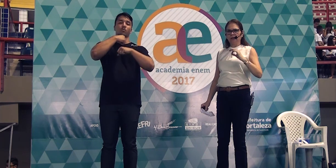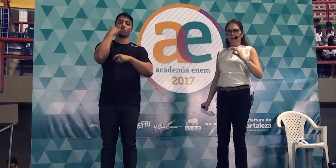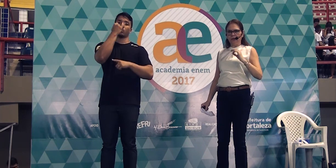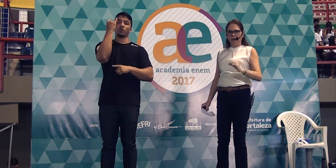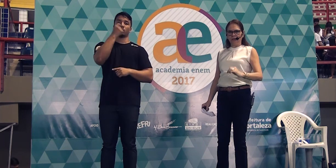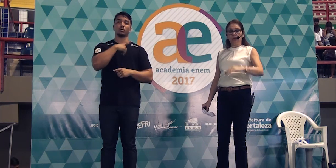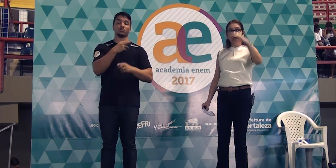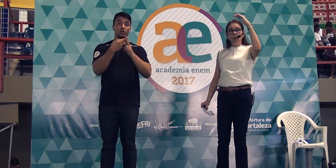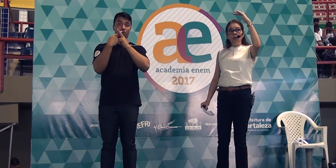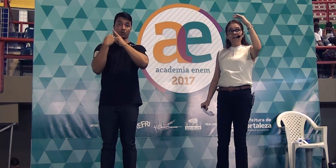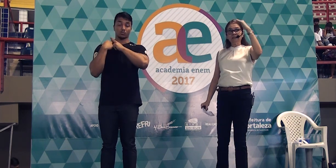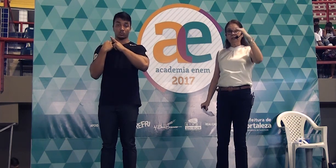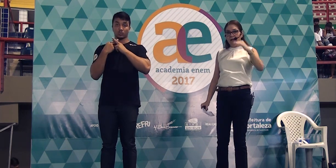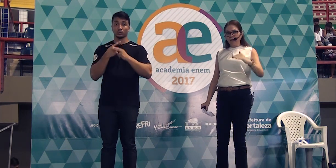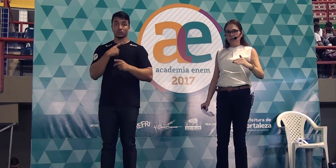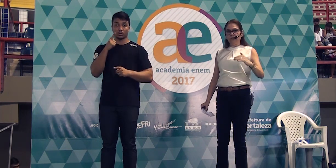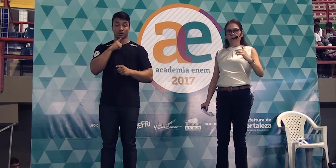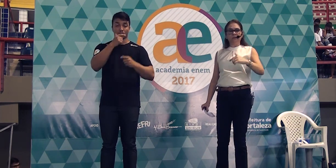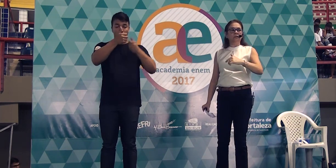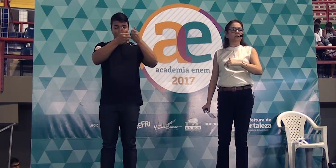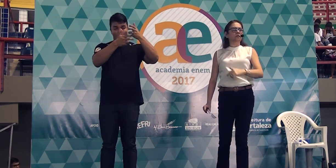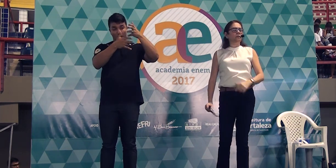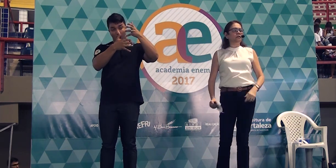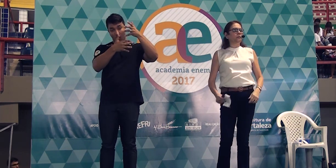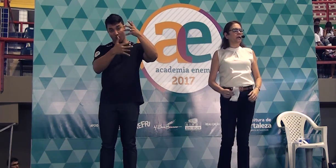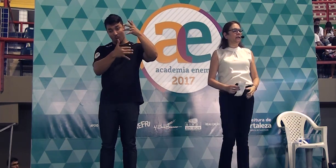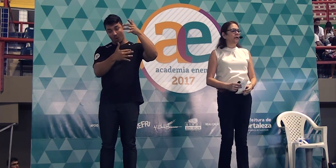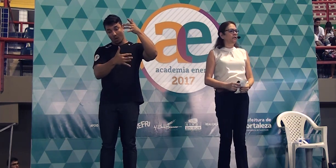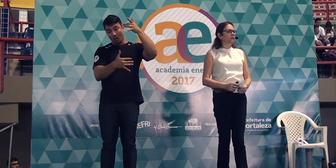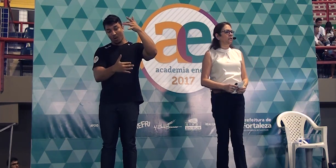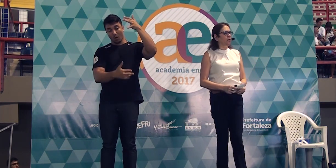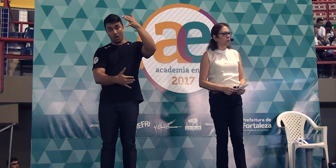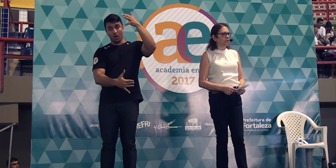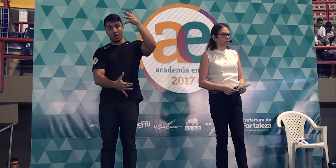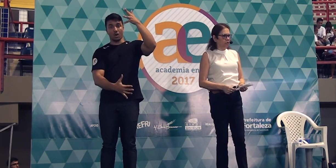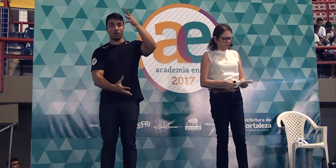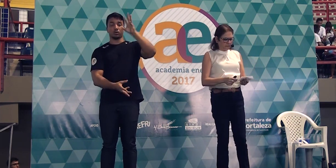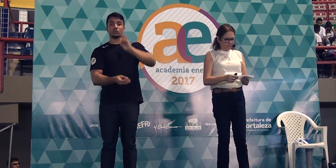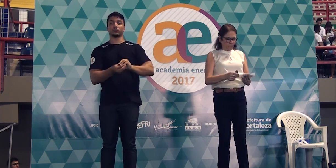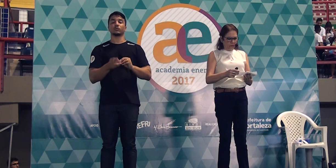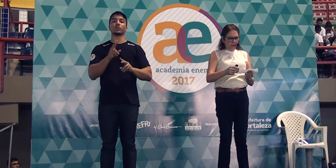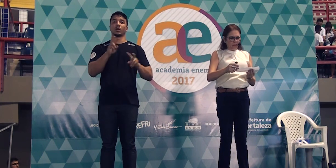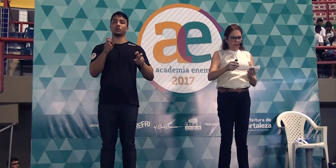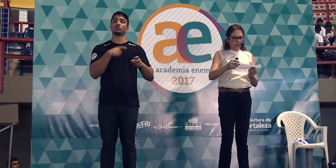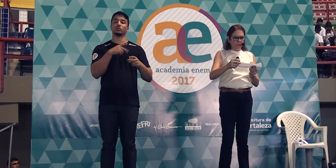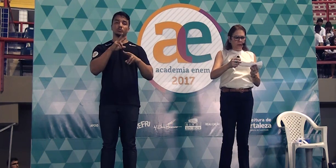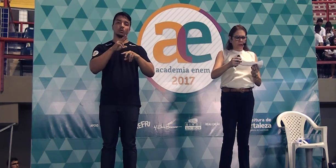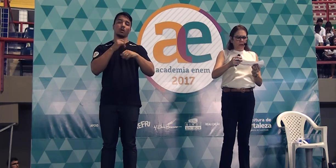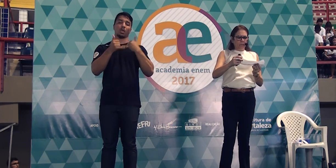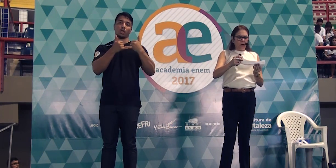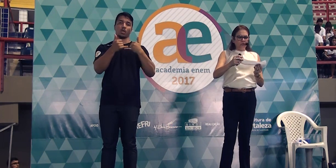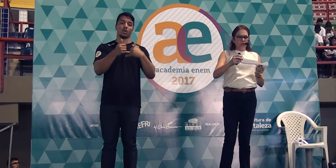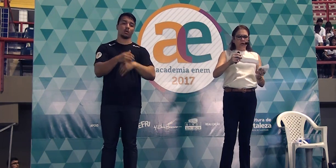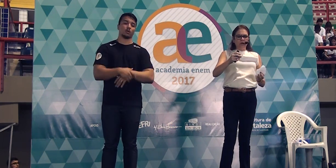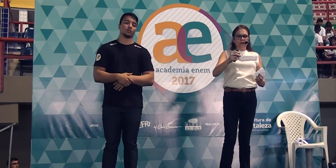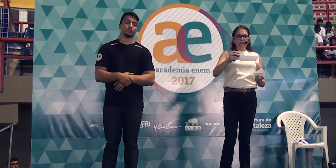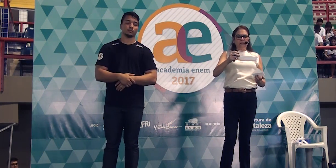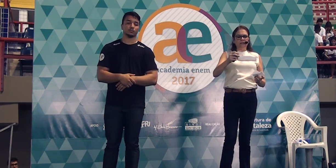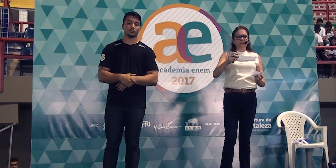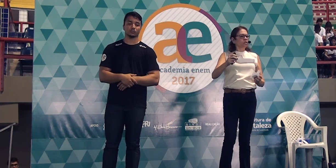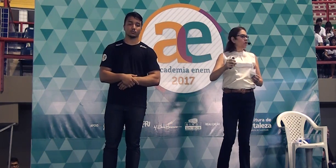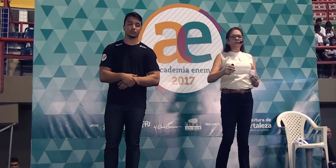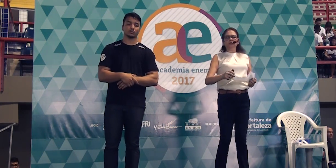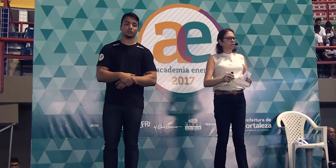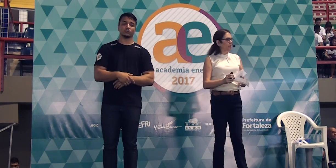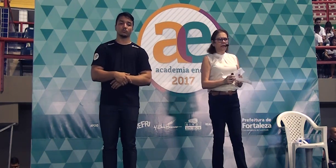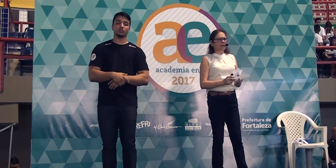responsabilidade uma série de informações sobre as brincadeiras de não oxigenação tá pode colocar